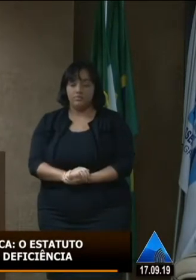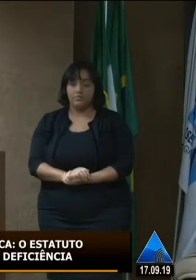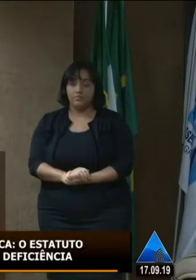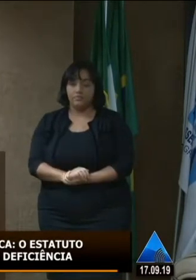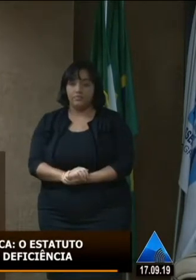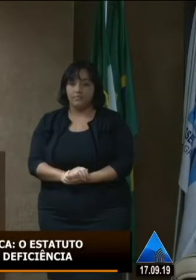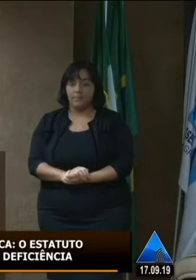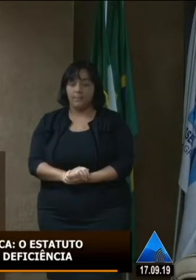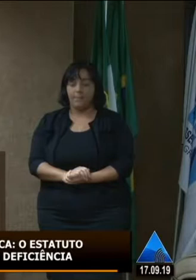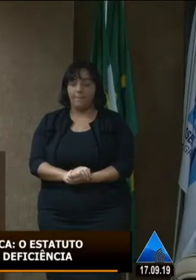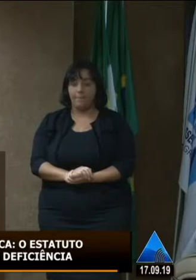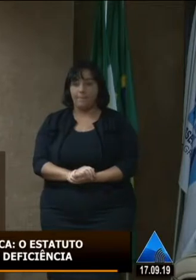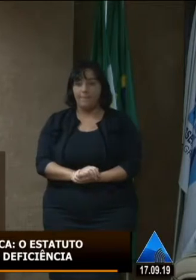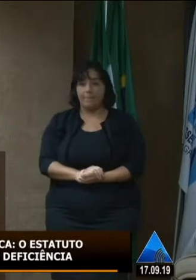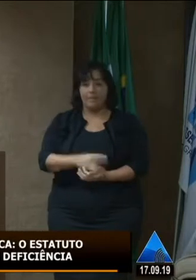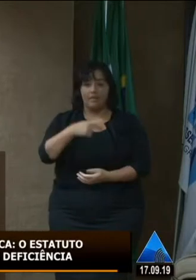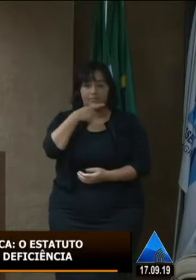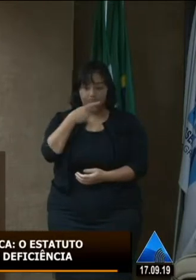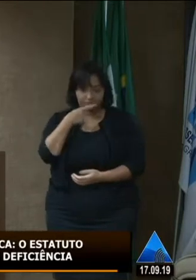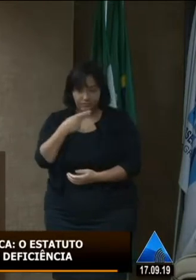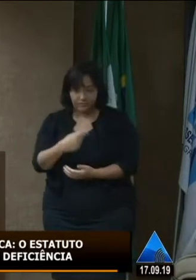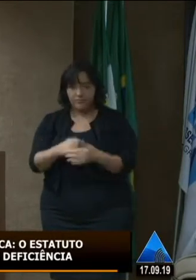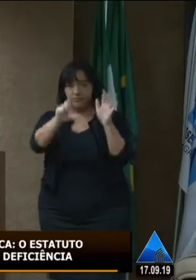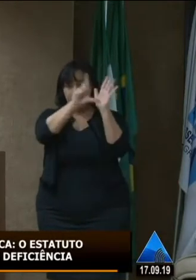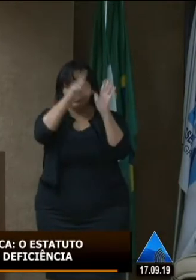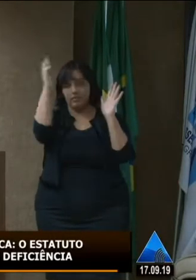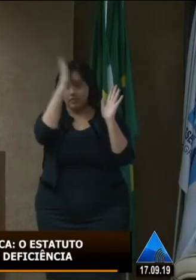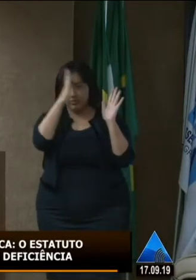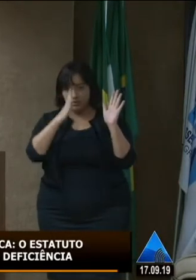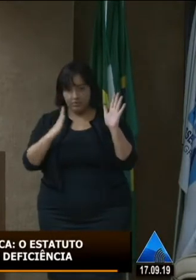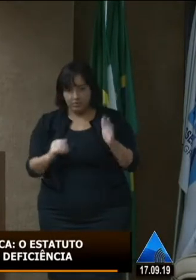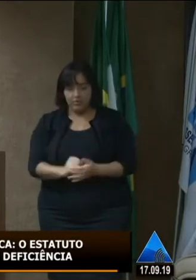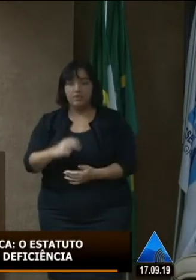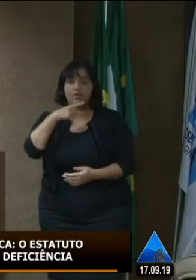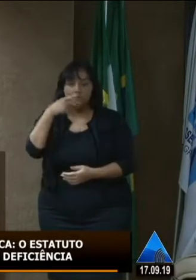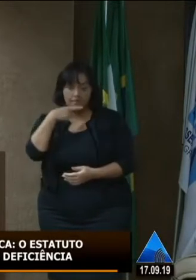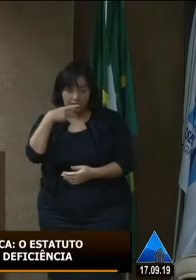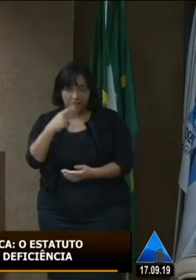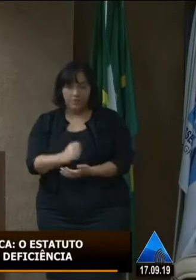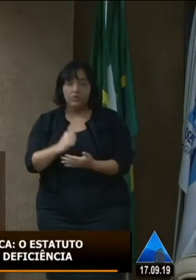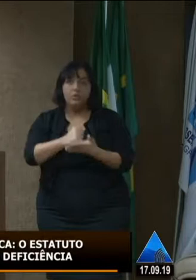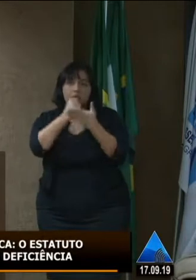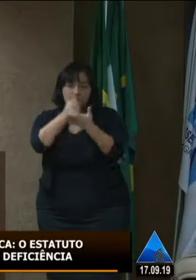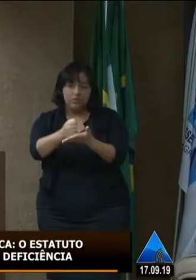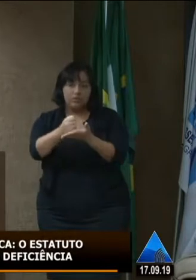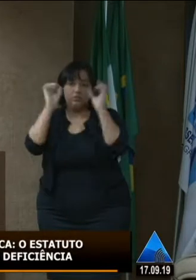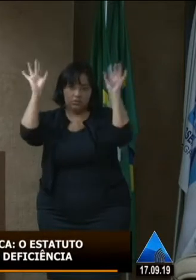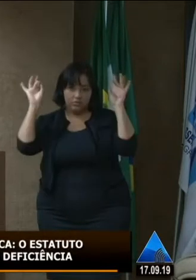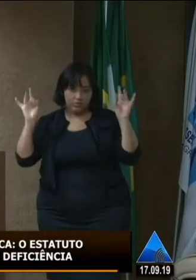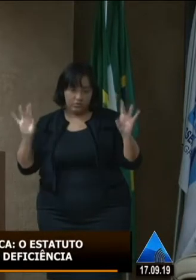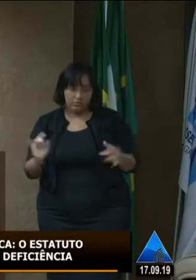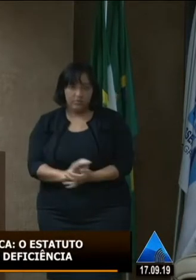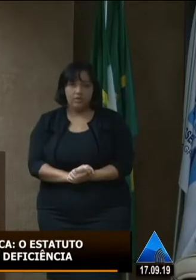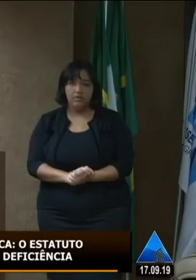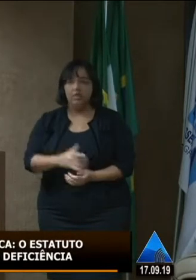falando sobre a lei brasileira ela já fala sobre um atendimento prioritário não há necessidade de